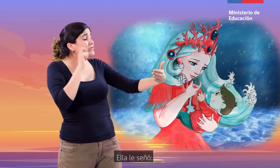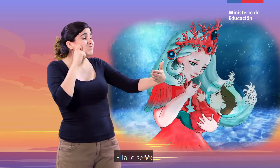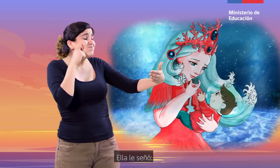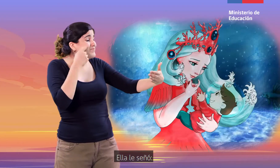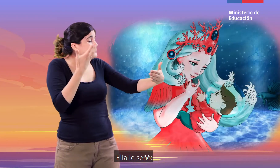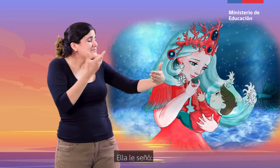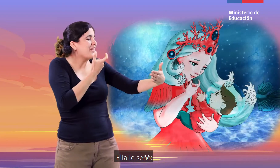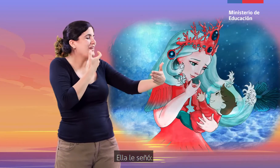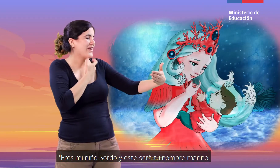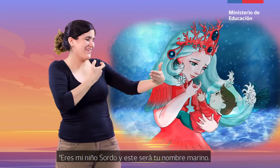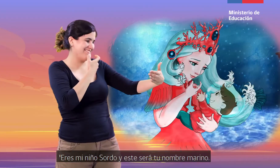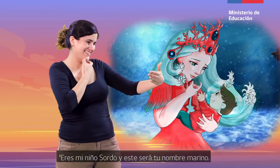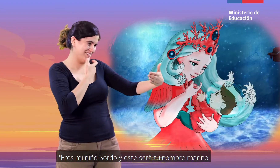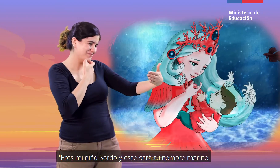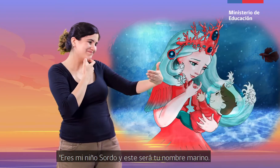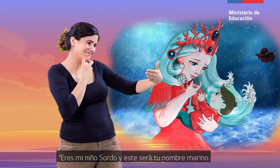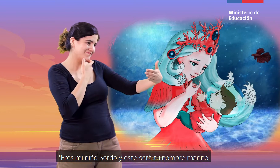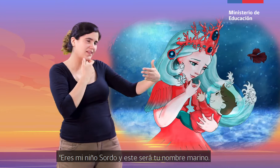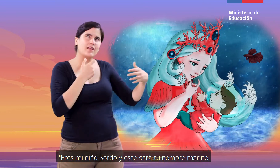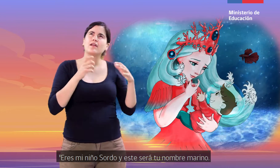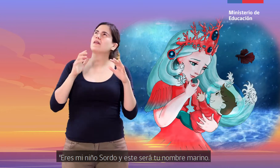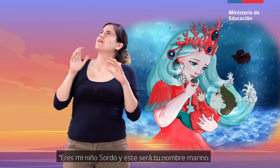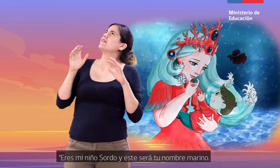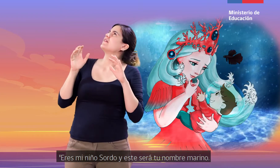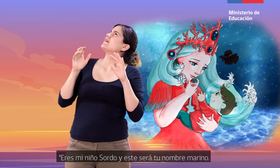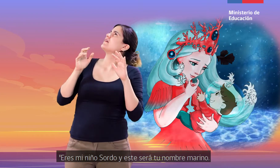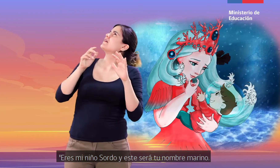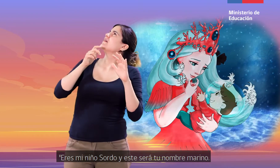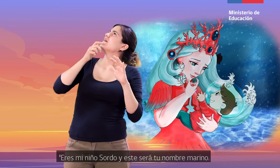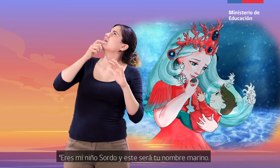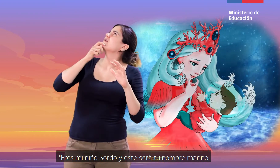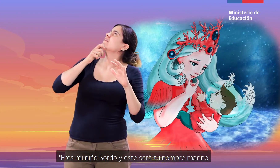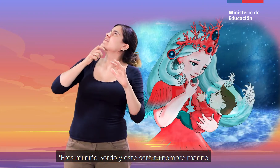le señó, Eres mi niño sordo y este será tu nombre marino.